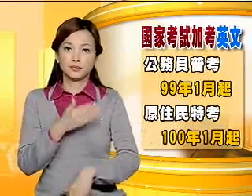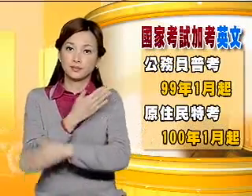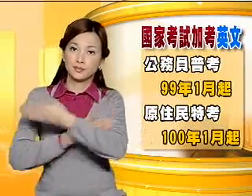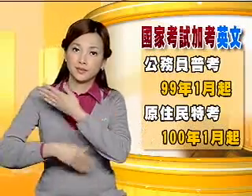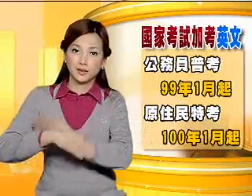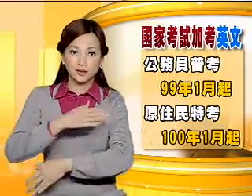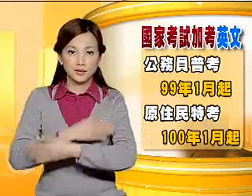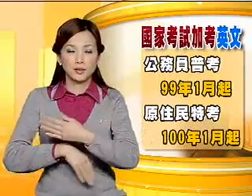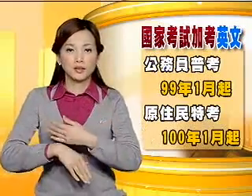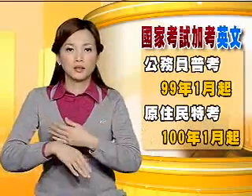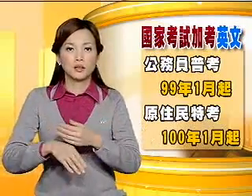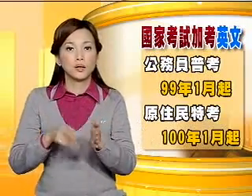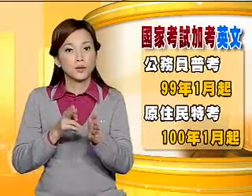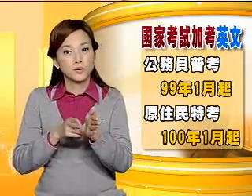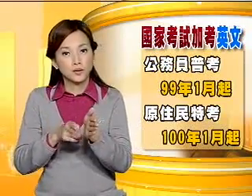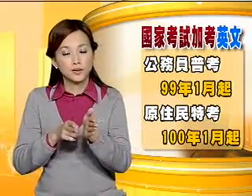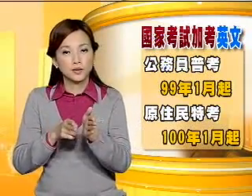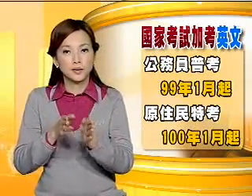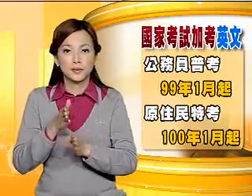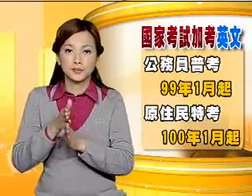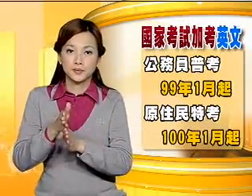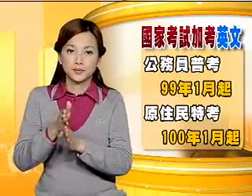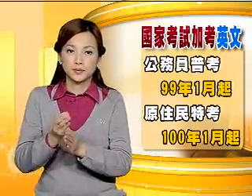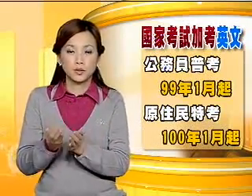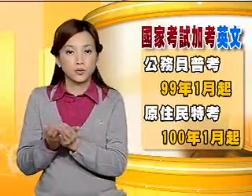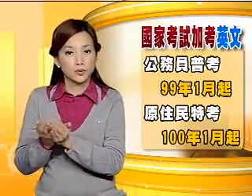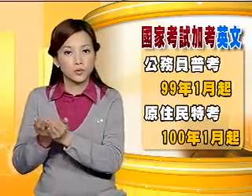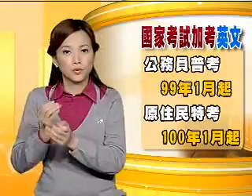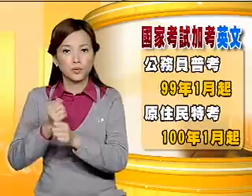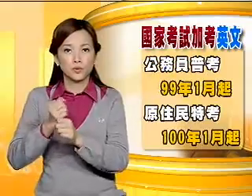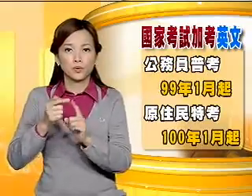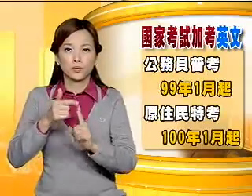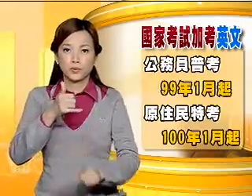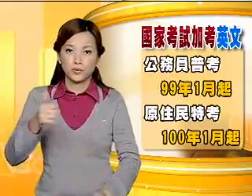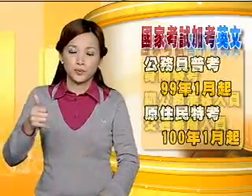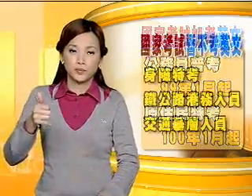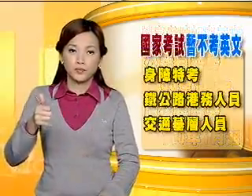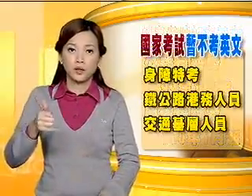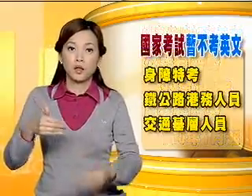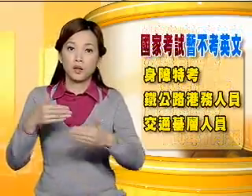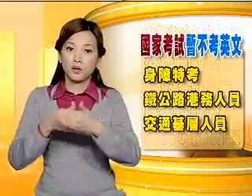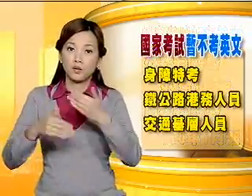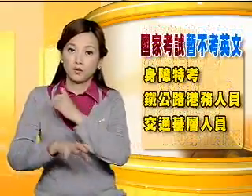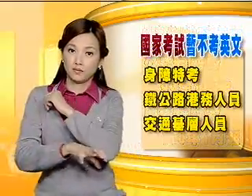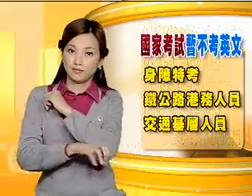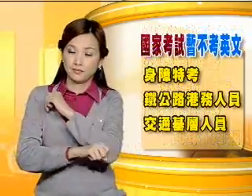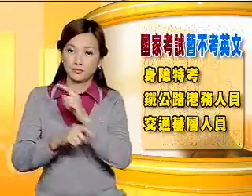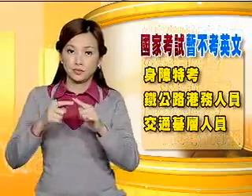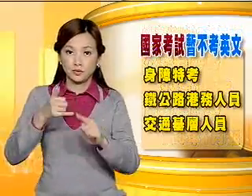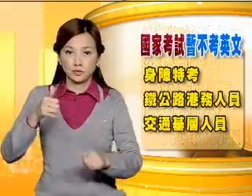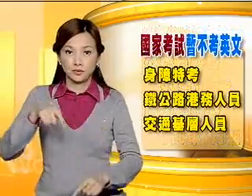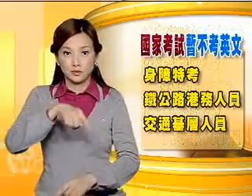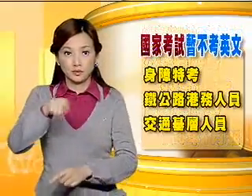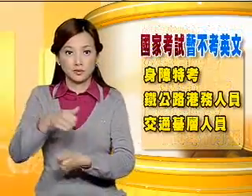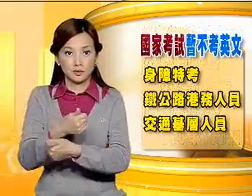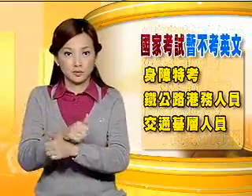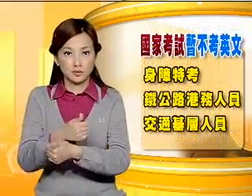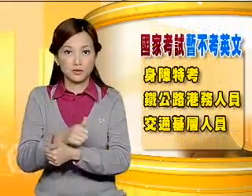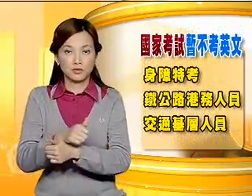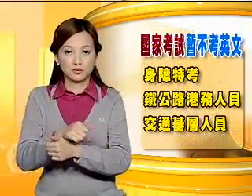身心障碍者铁公路港务人员以及交通基层人员的考试则是因为特殊的情